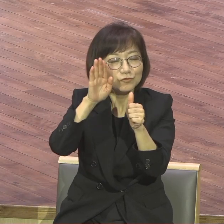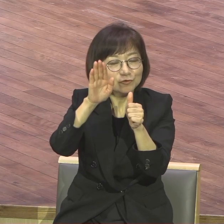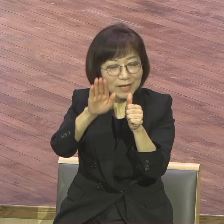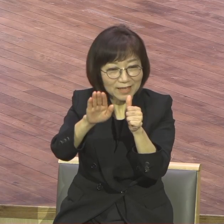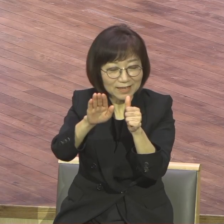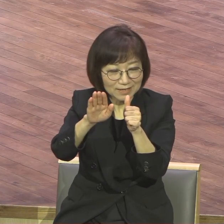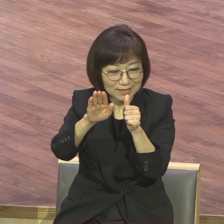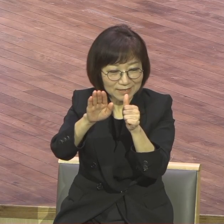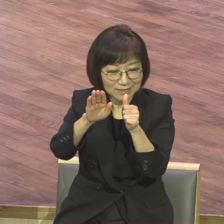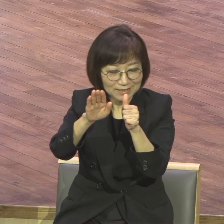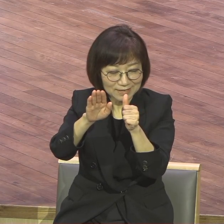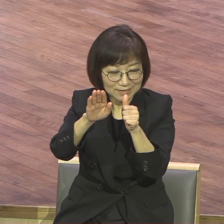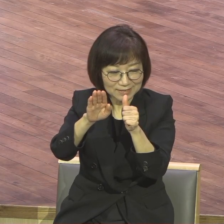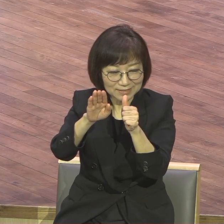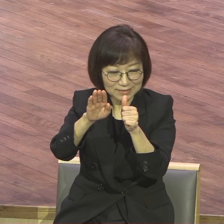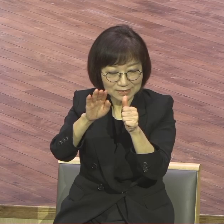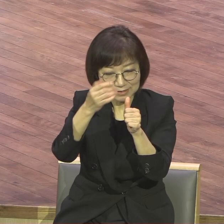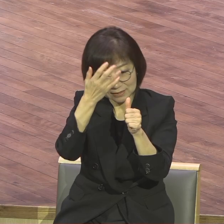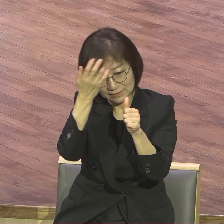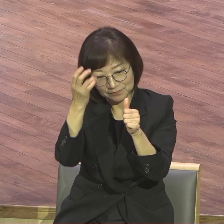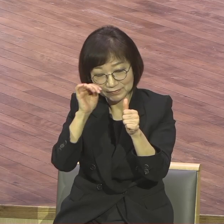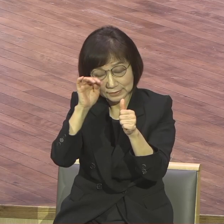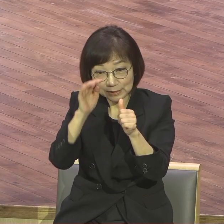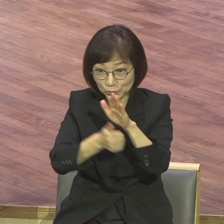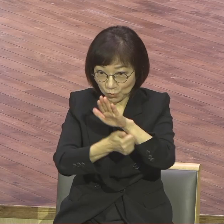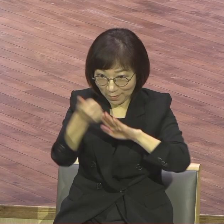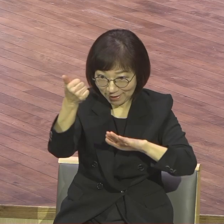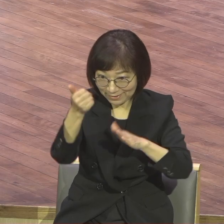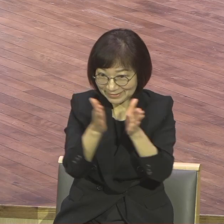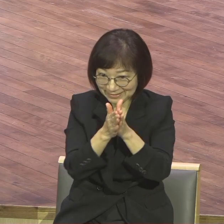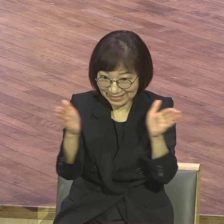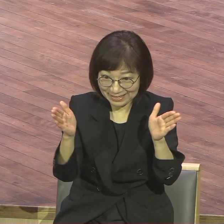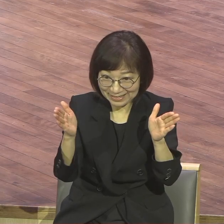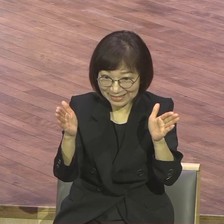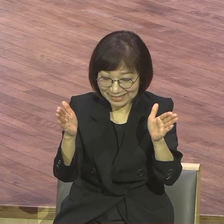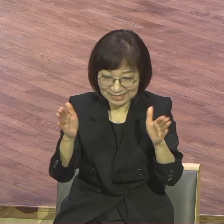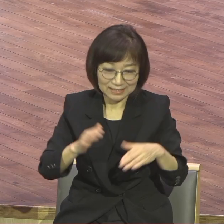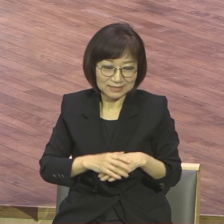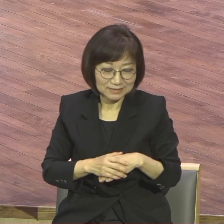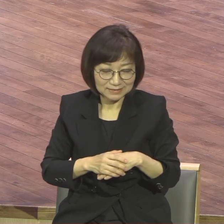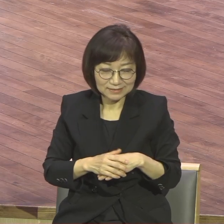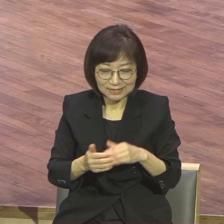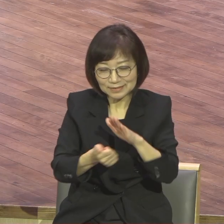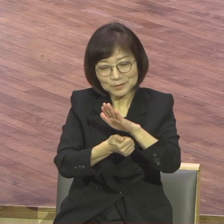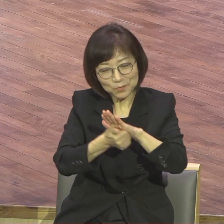인생의 소망이 생겼습니다. 이 소망이 열정으로 바뀌었습니다.